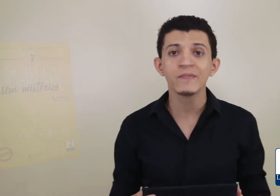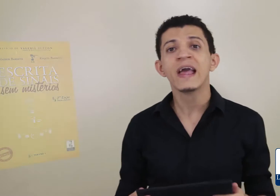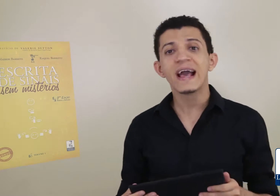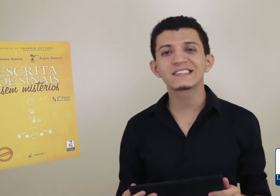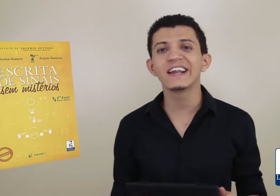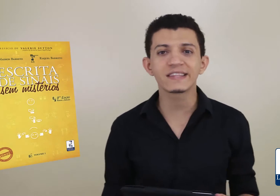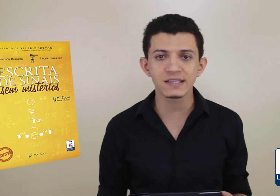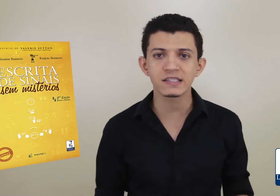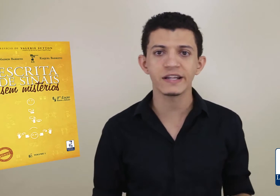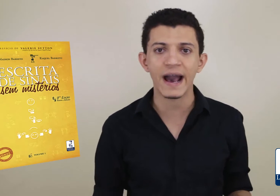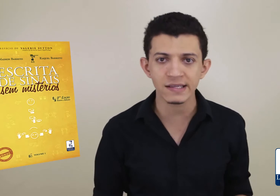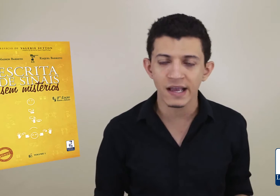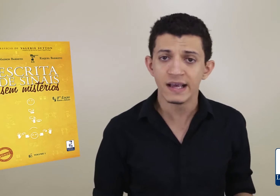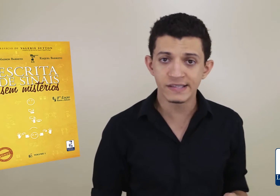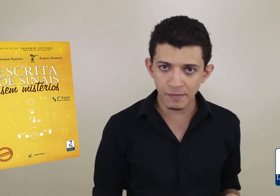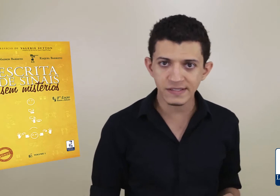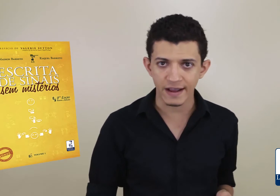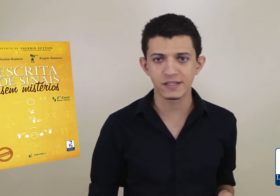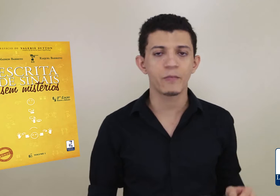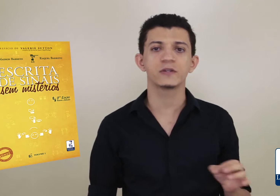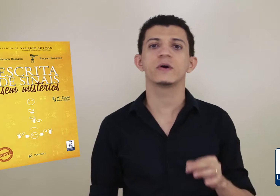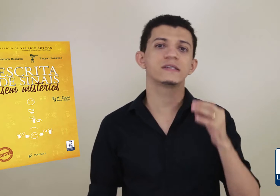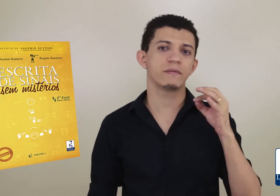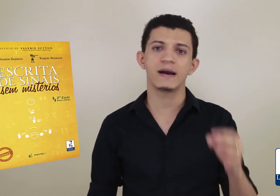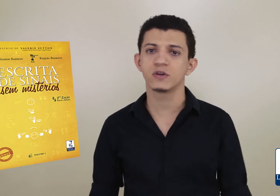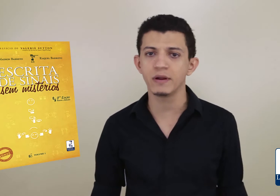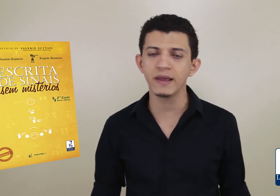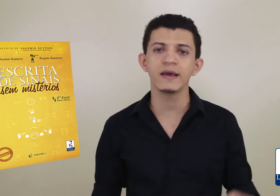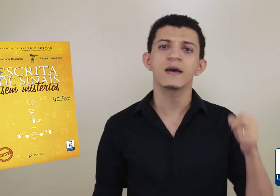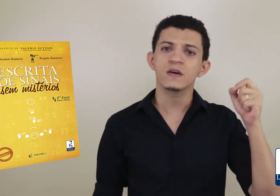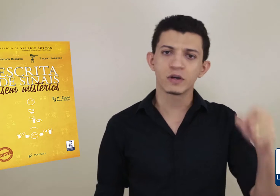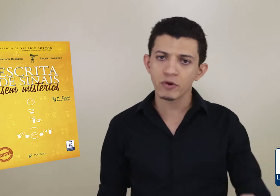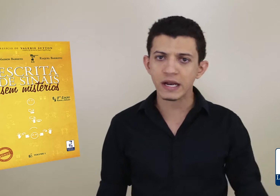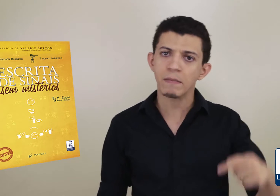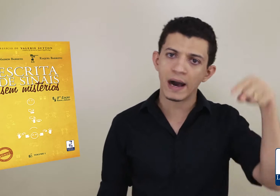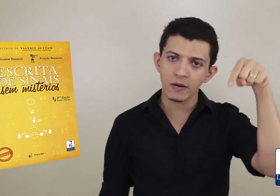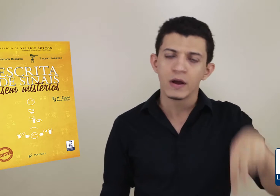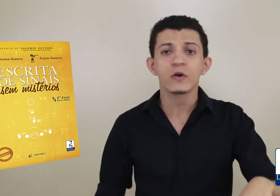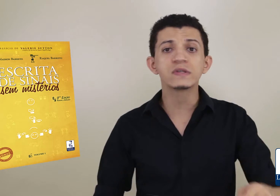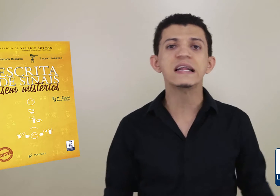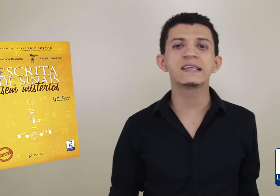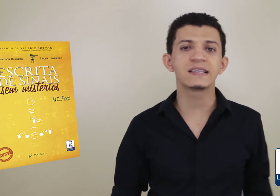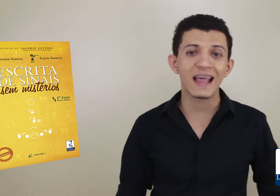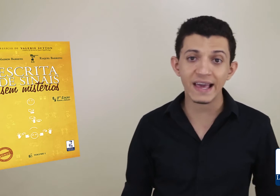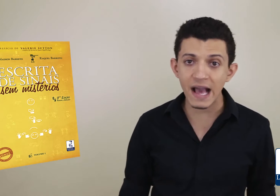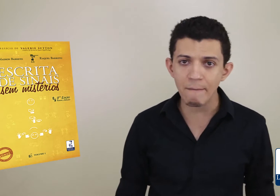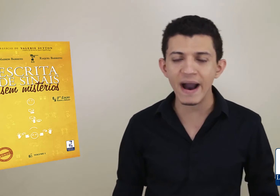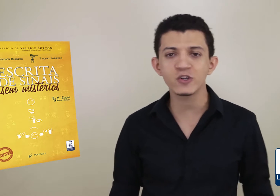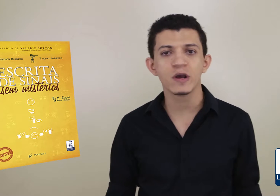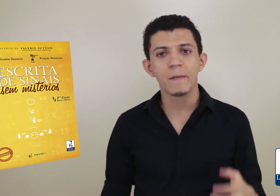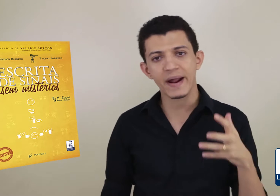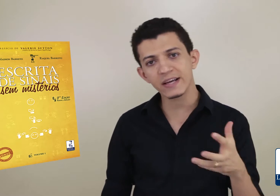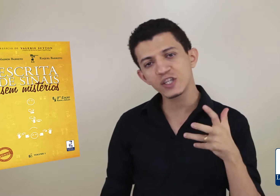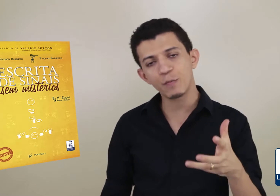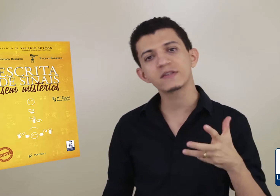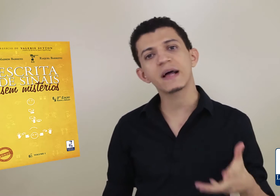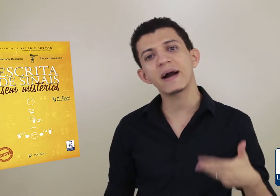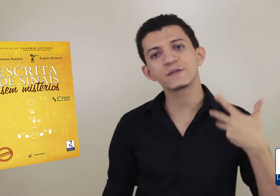Escrita de Sinais Semistérios. Você pode conhecer mais sobre mim, sobre o meu trabalho, nos links que tem aqui abaixo, para que a gente possa estar mais